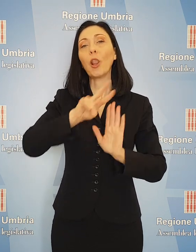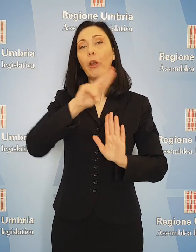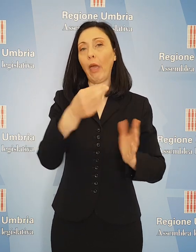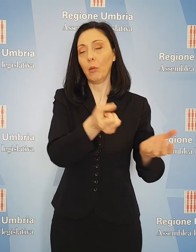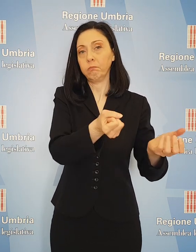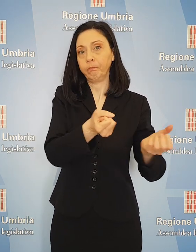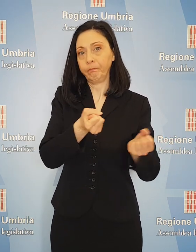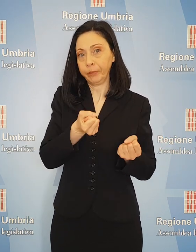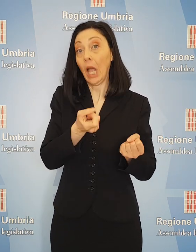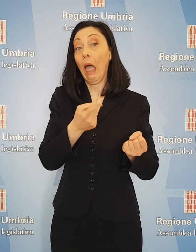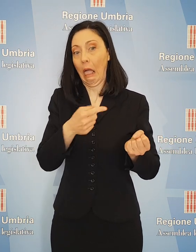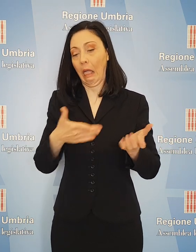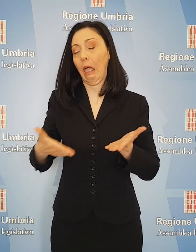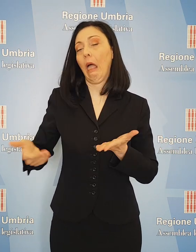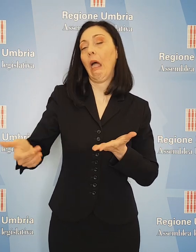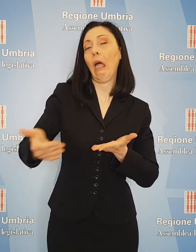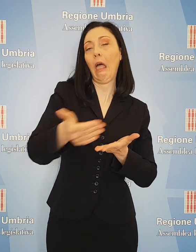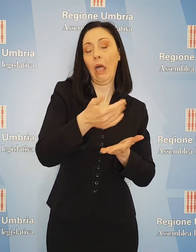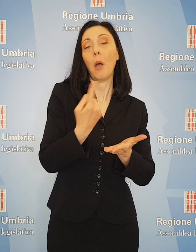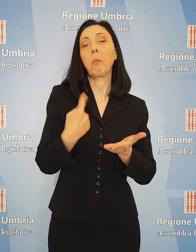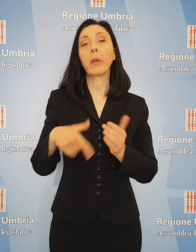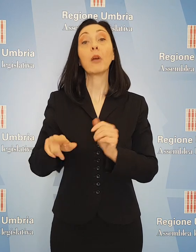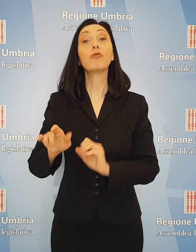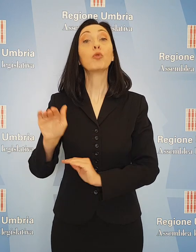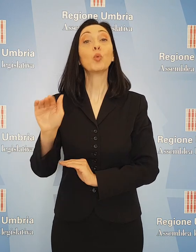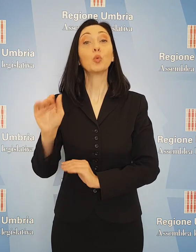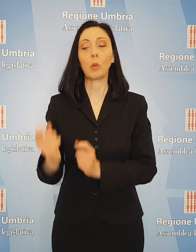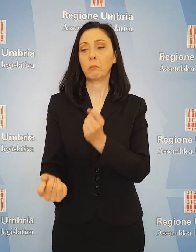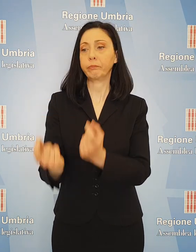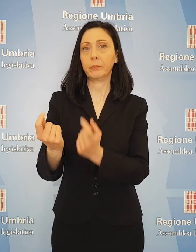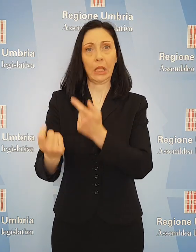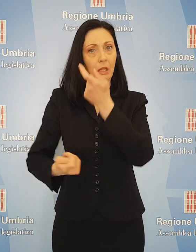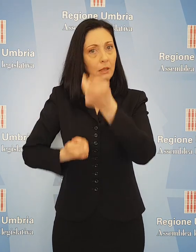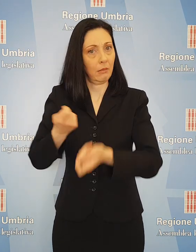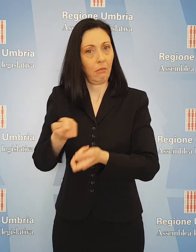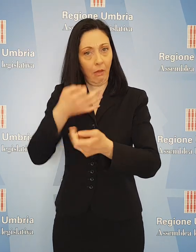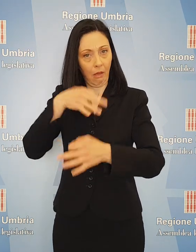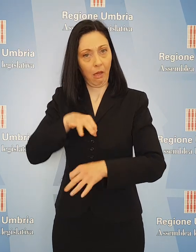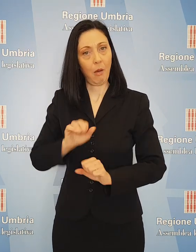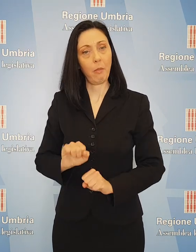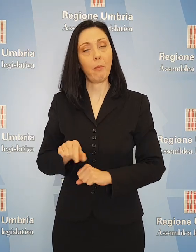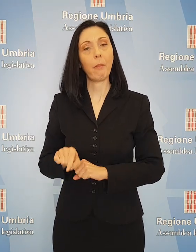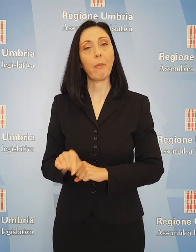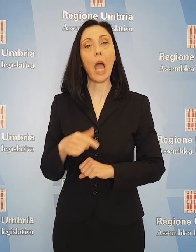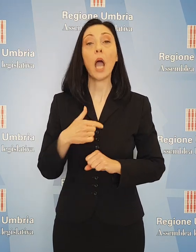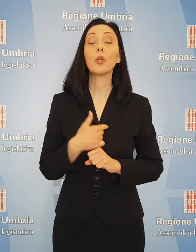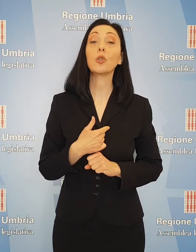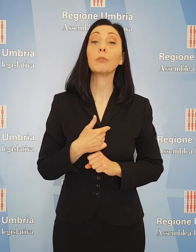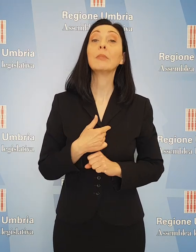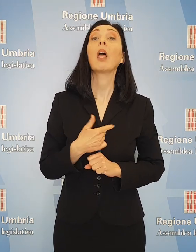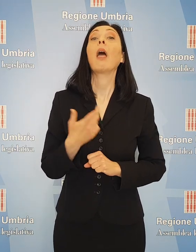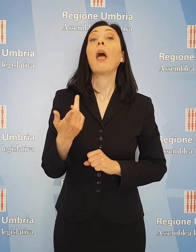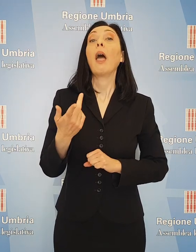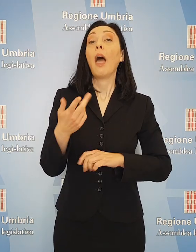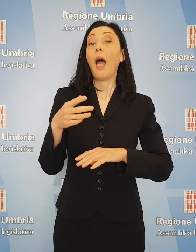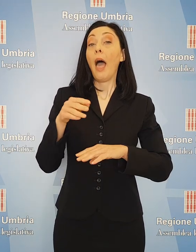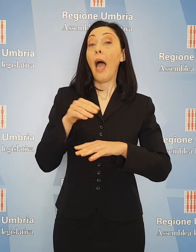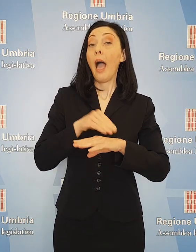recuperando così capacità di spesa per azioni strategiche. Non vogliamo gravare, ha aggiunto a Gabiti, su un